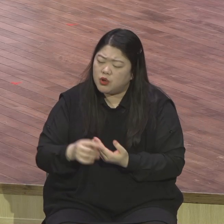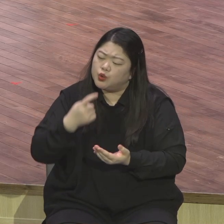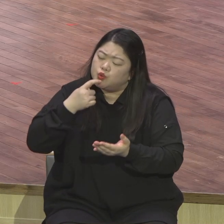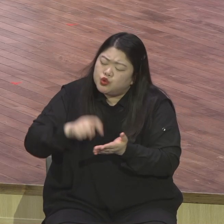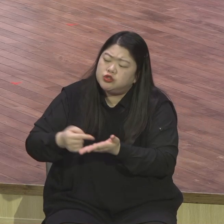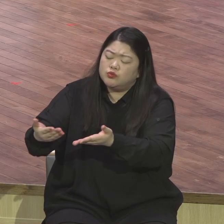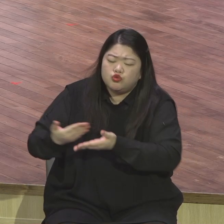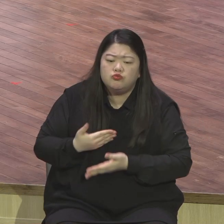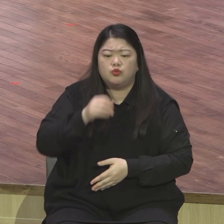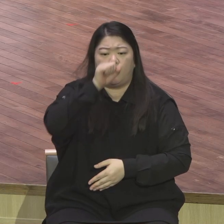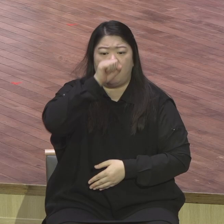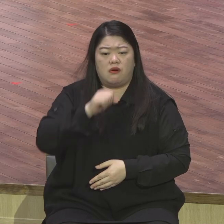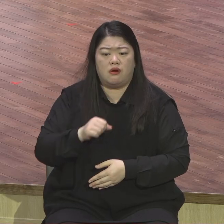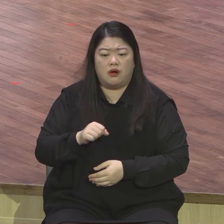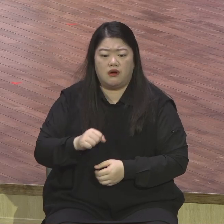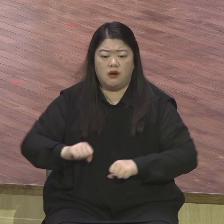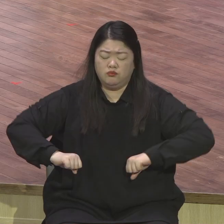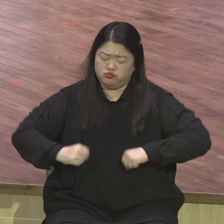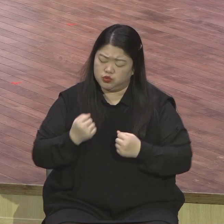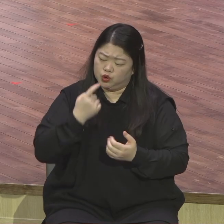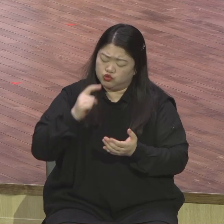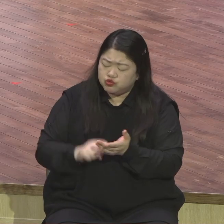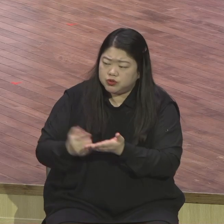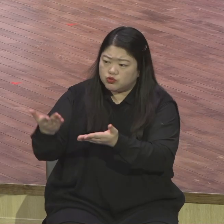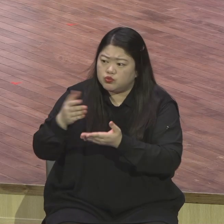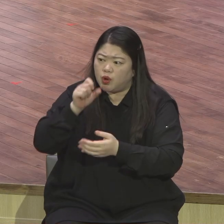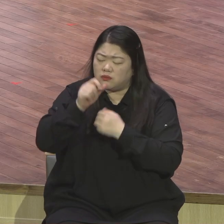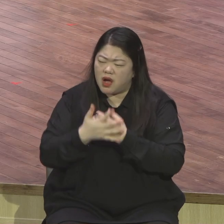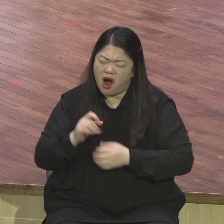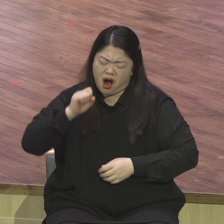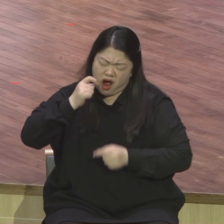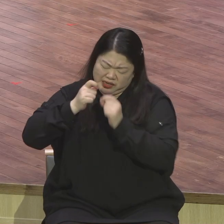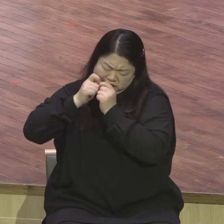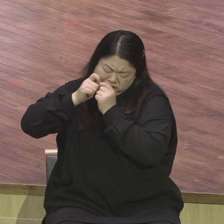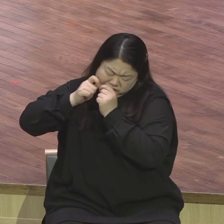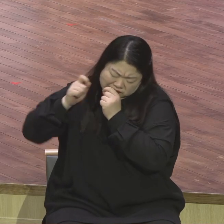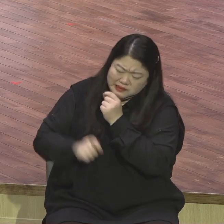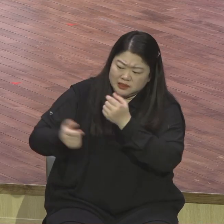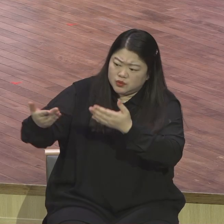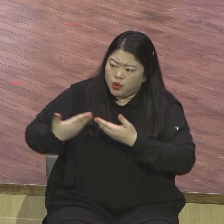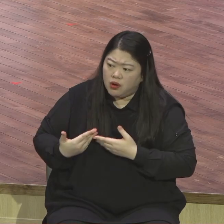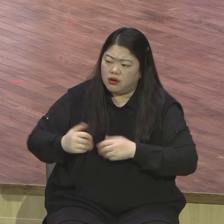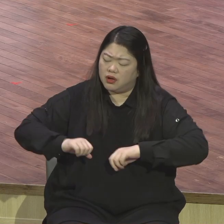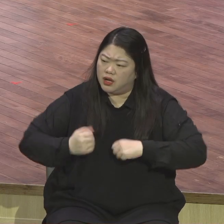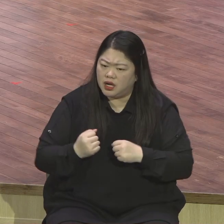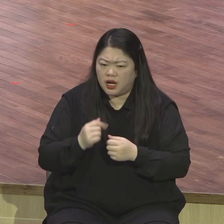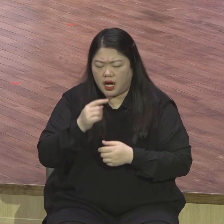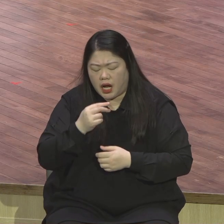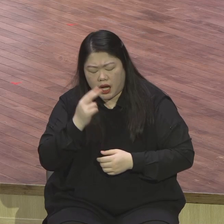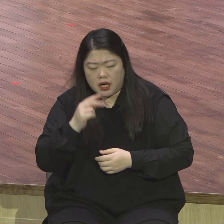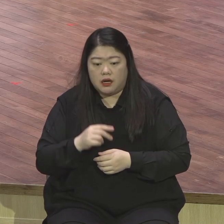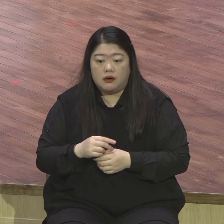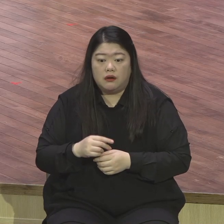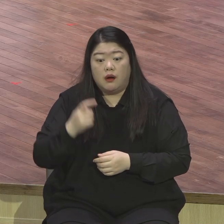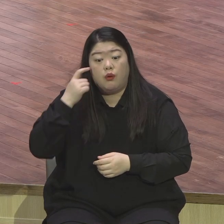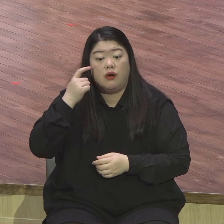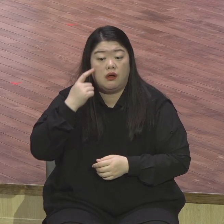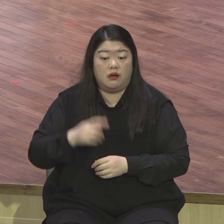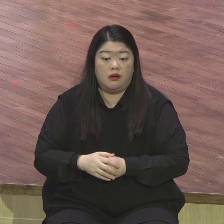결국은 하나님의 은혜 은혜 하나님의 은혜로 그렇게 해결될 수 있는데